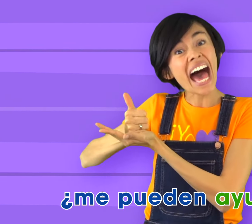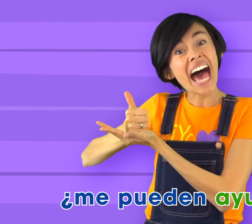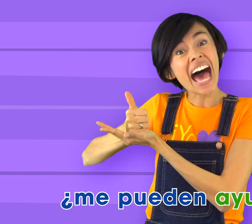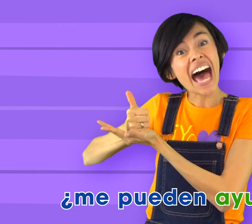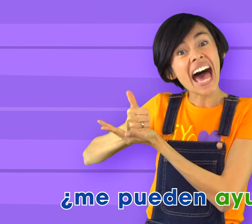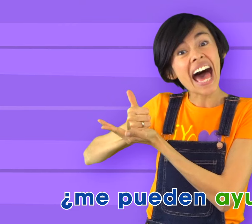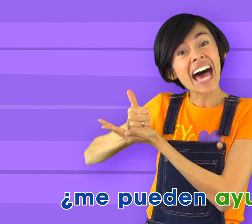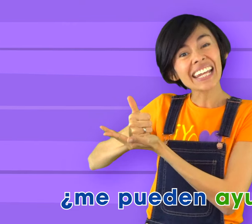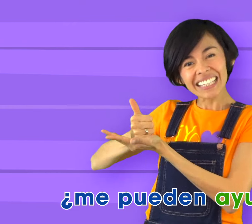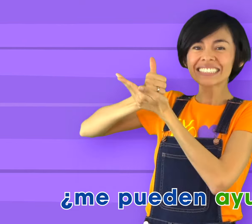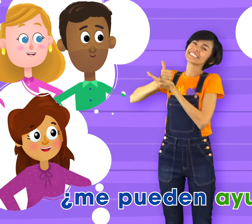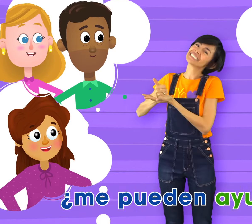ayudar.